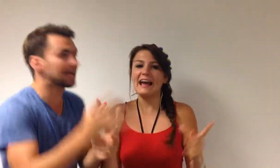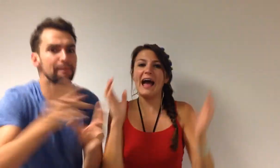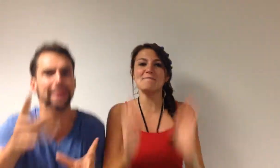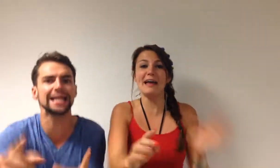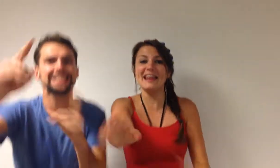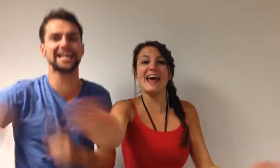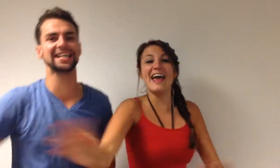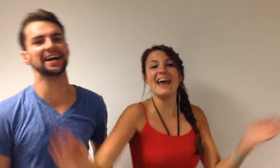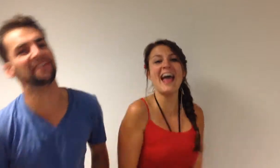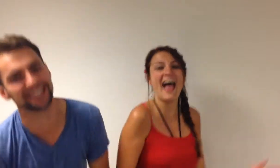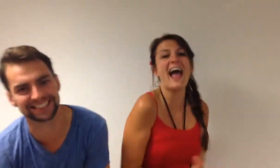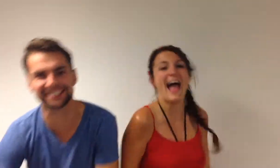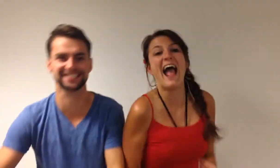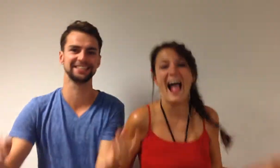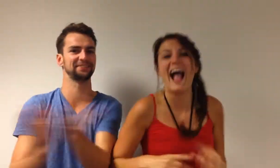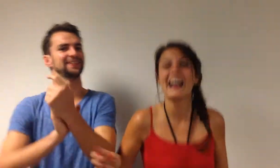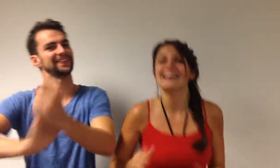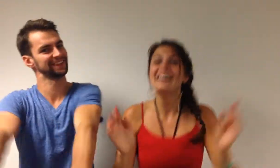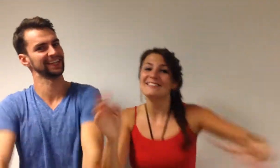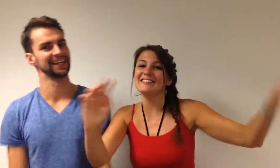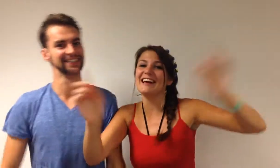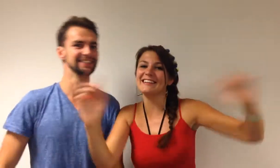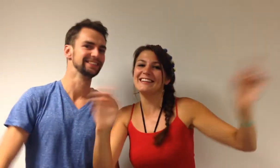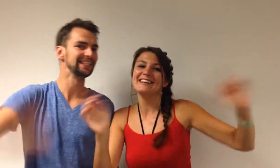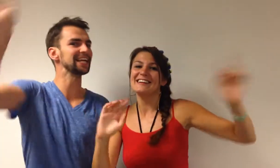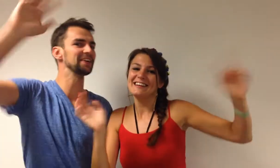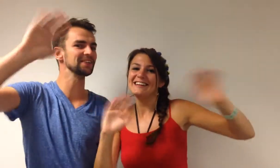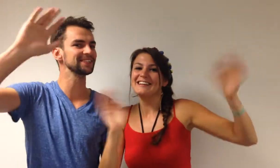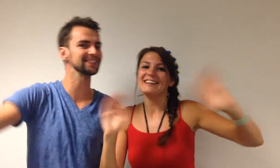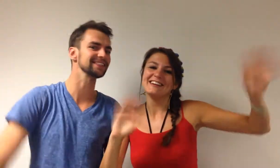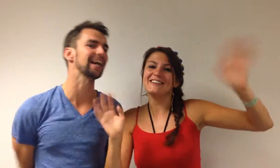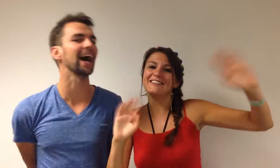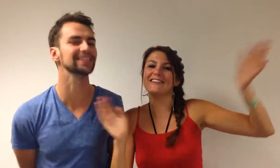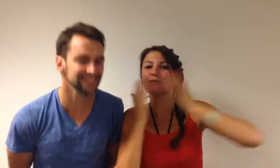Mega Mindy! Dat was het super. Tot dan. 9 augustus, dag. doei.